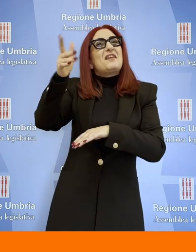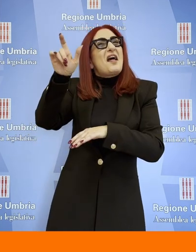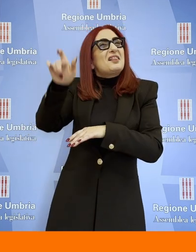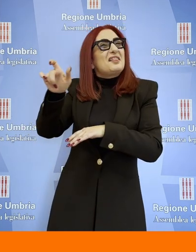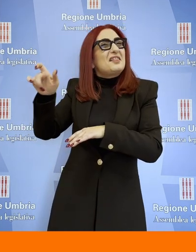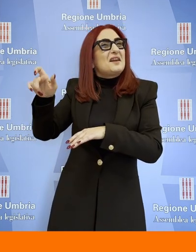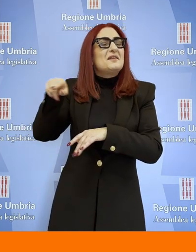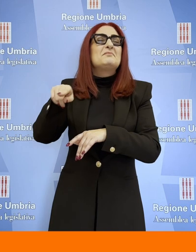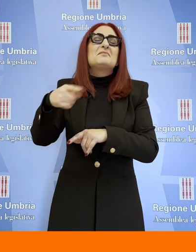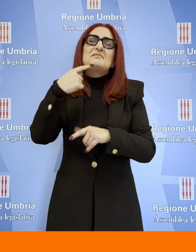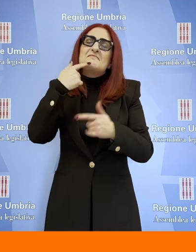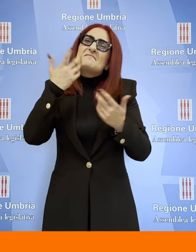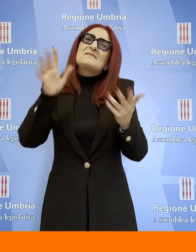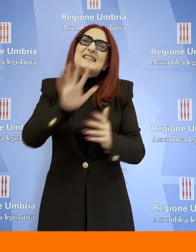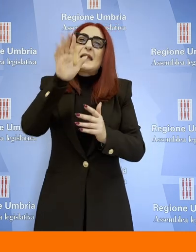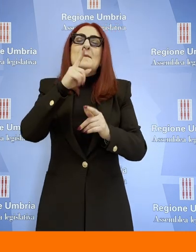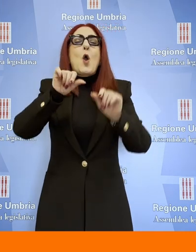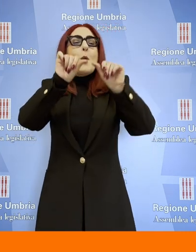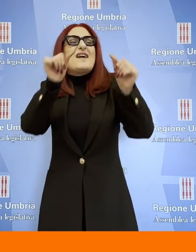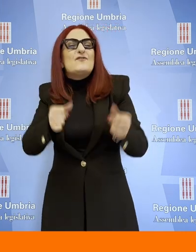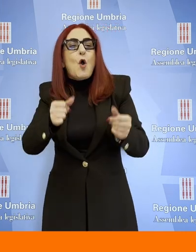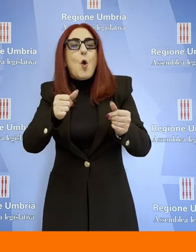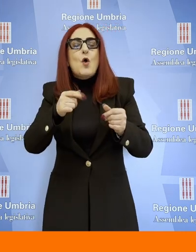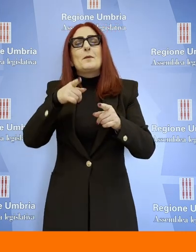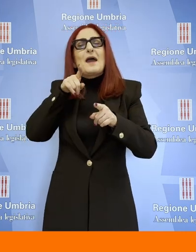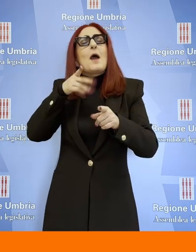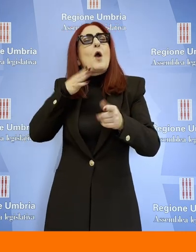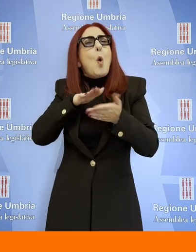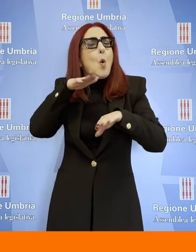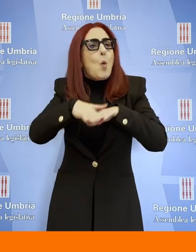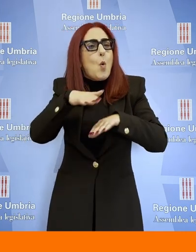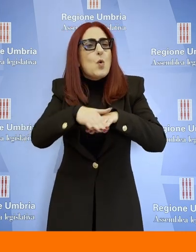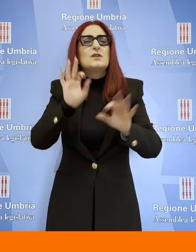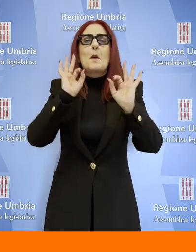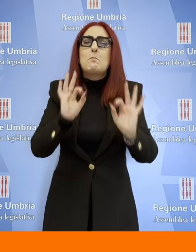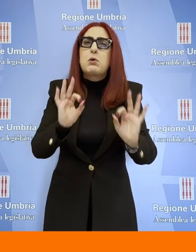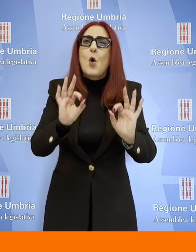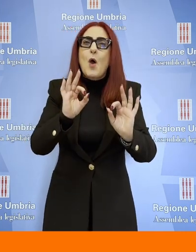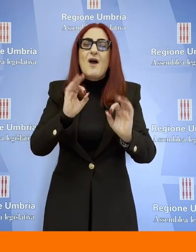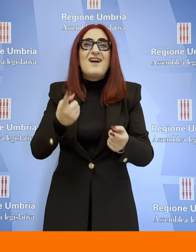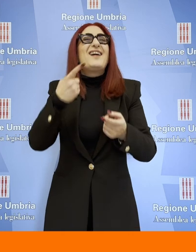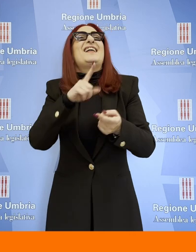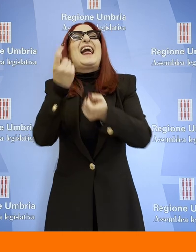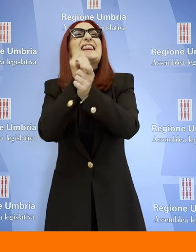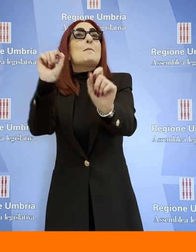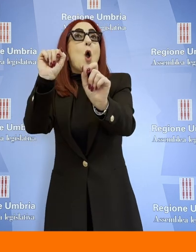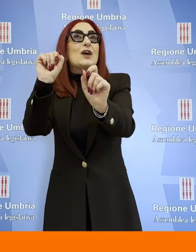quali si può democratizzare la democrazia, cioè favorire appunto la